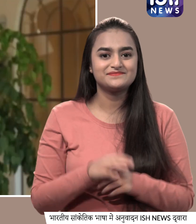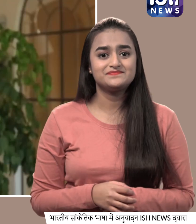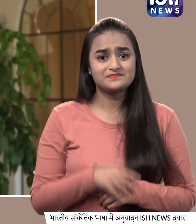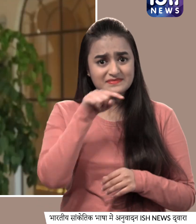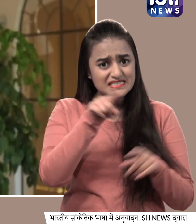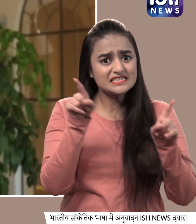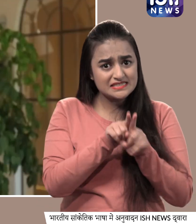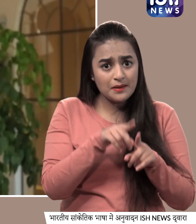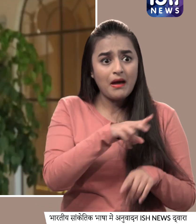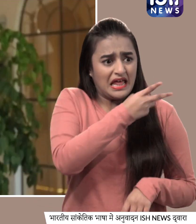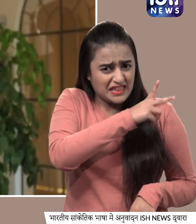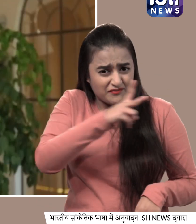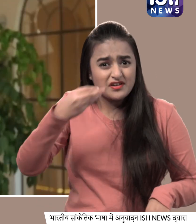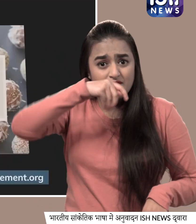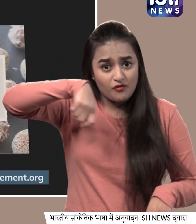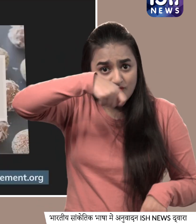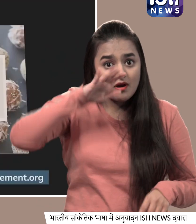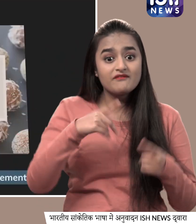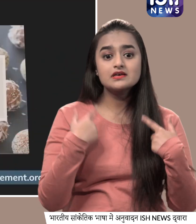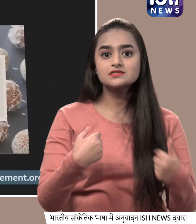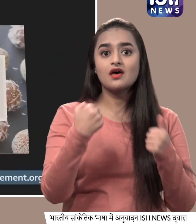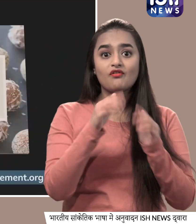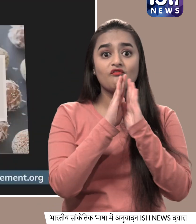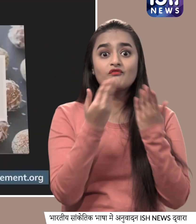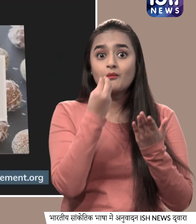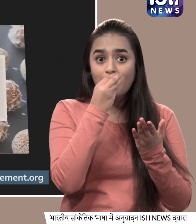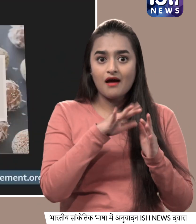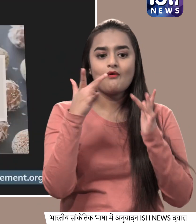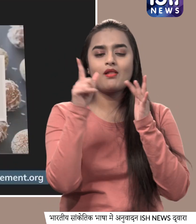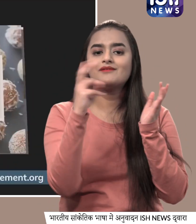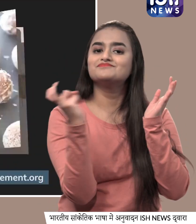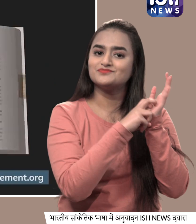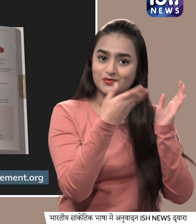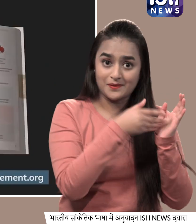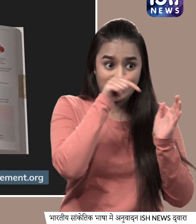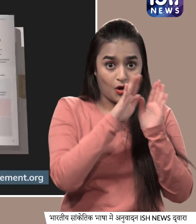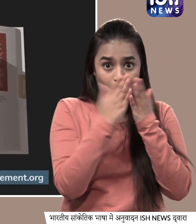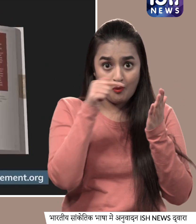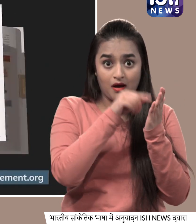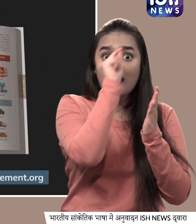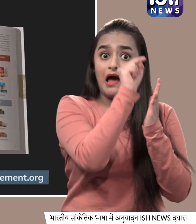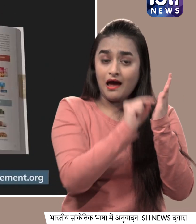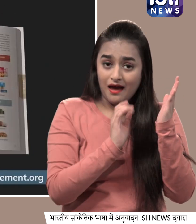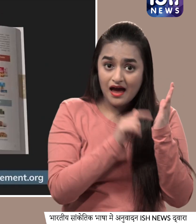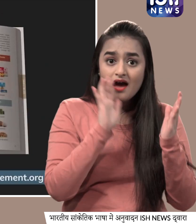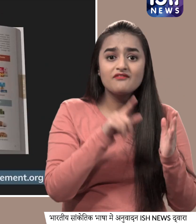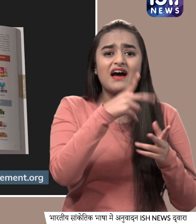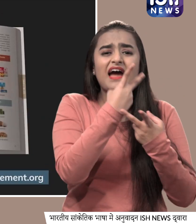एसी और हीलिंग रेसिपीज के लिए साथविक फूट बुक को ऑनलाइन ओर करें इस बुक में बताया गया है कि आप किसी भी